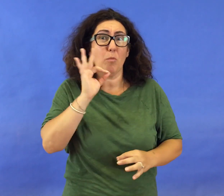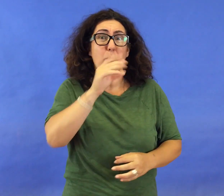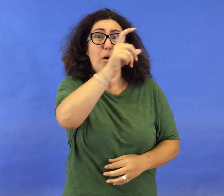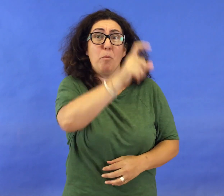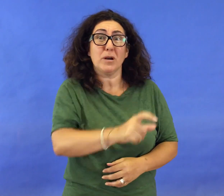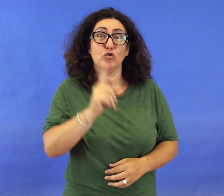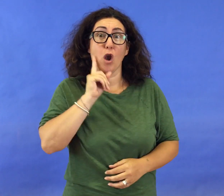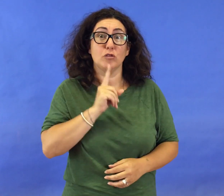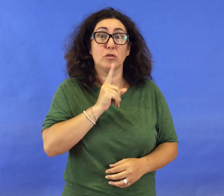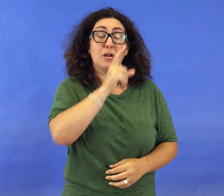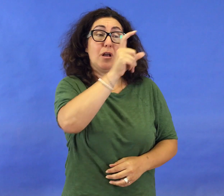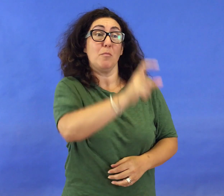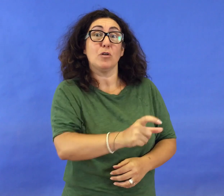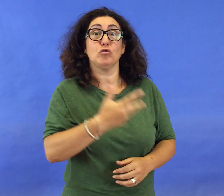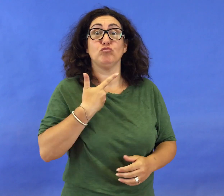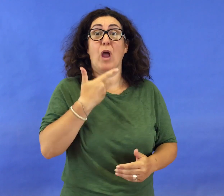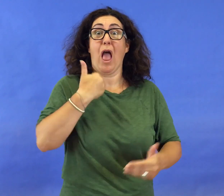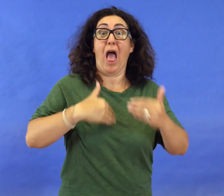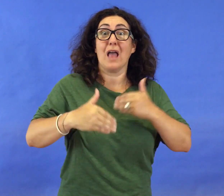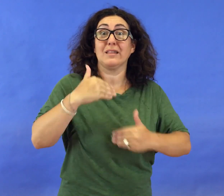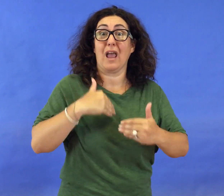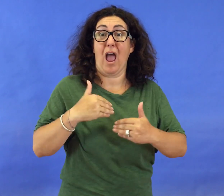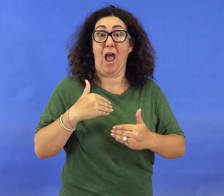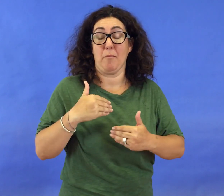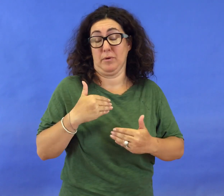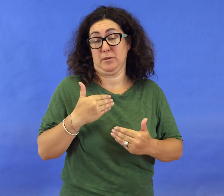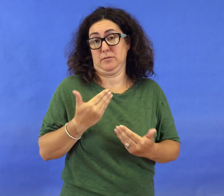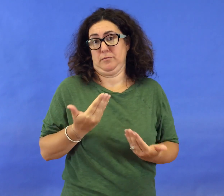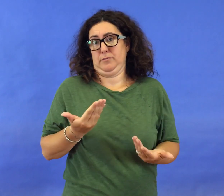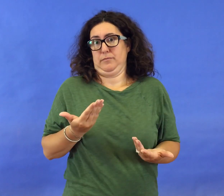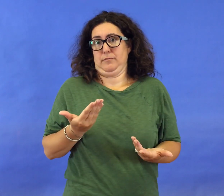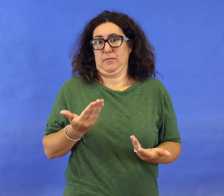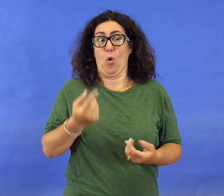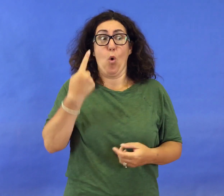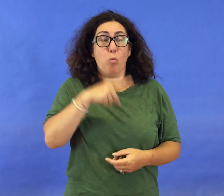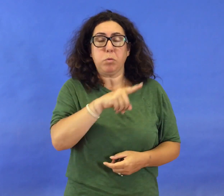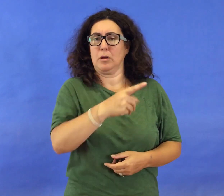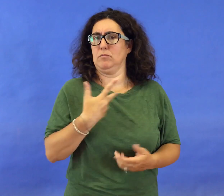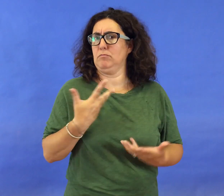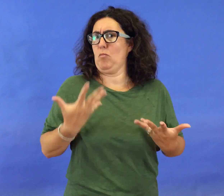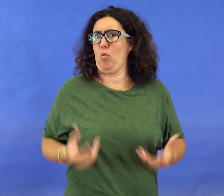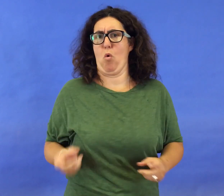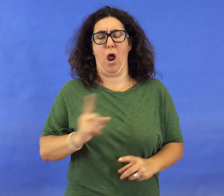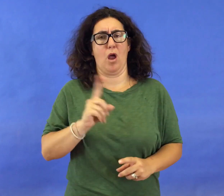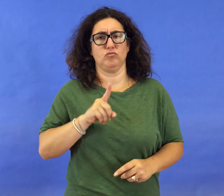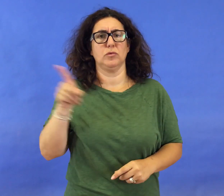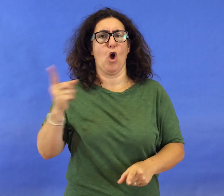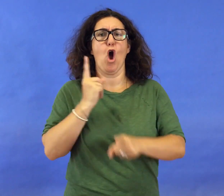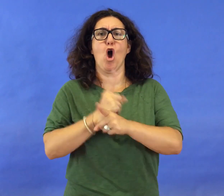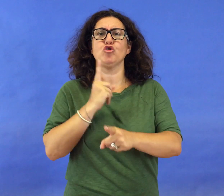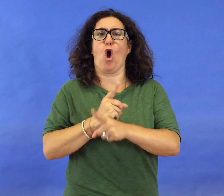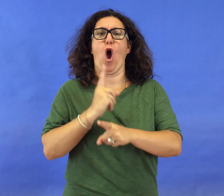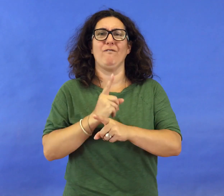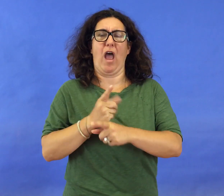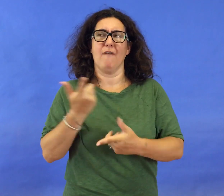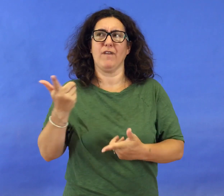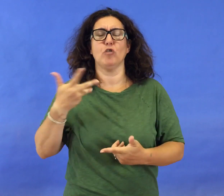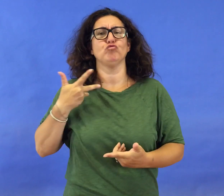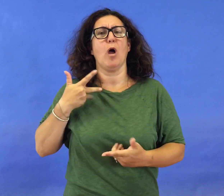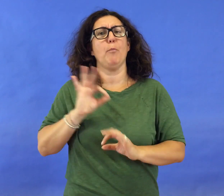di elinica. Quello che è successo è assolutamente inaccettabile. Avrebbe dovuto essere abbastanza attestrato per rendersi conto